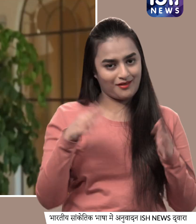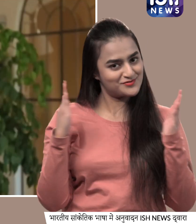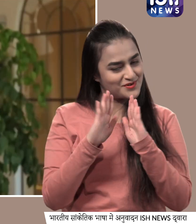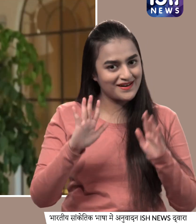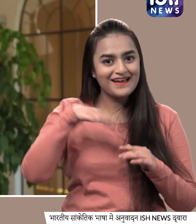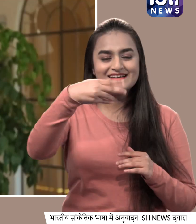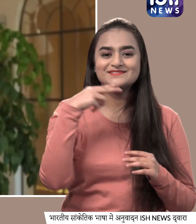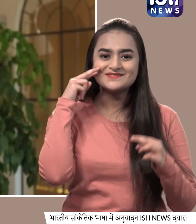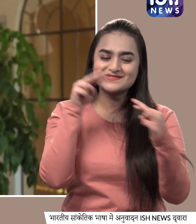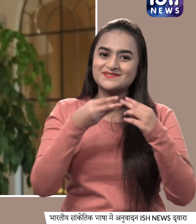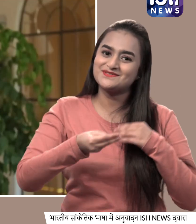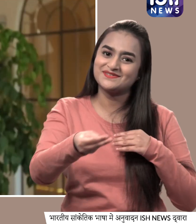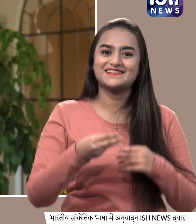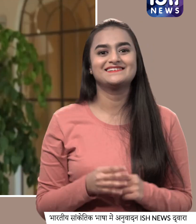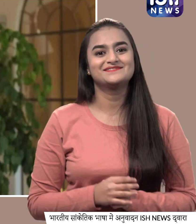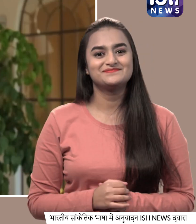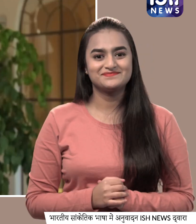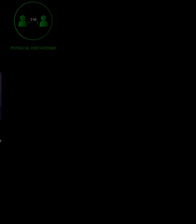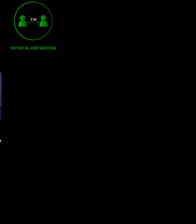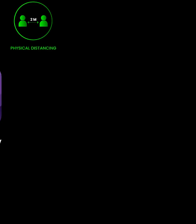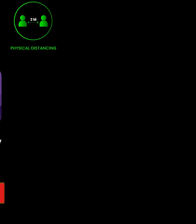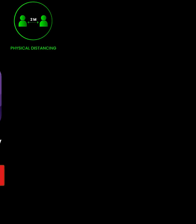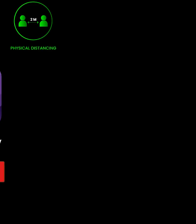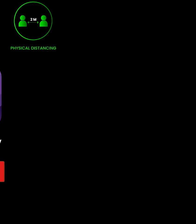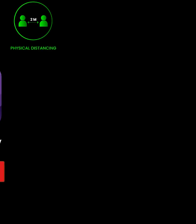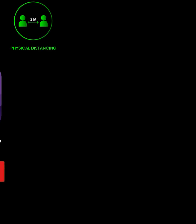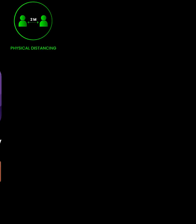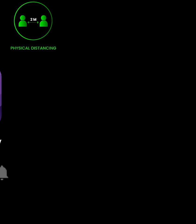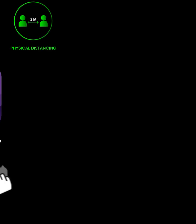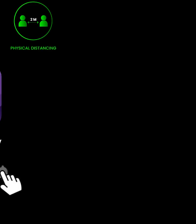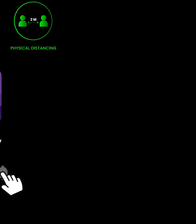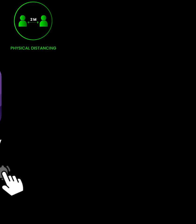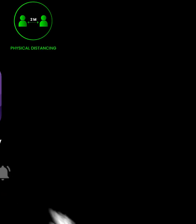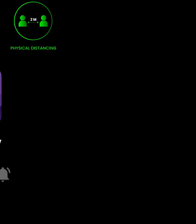इ झाल